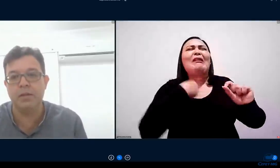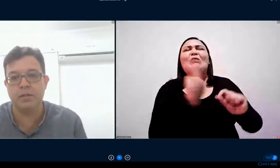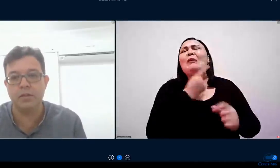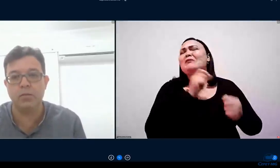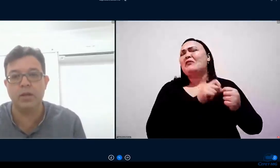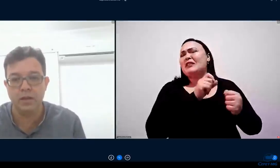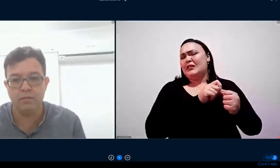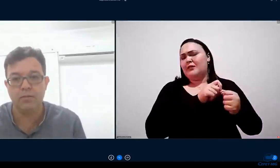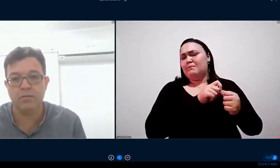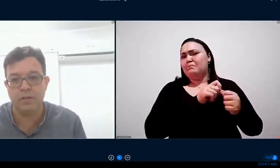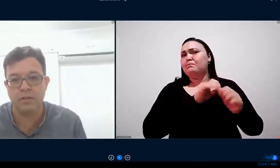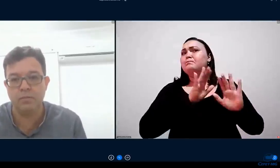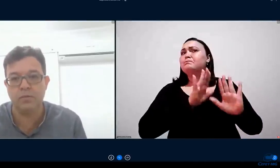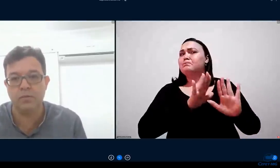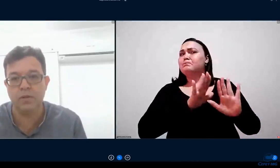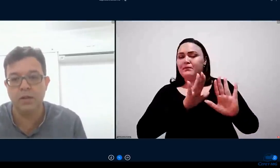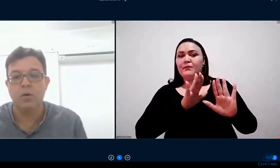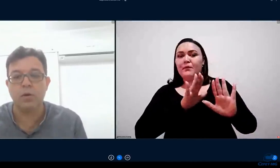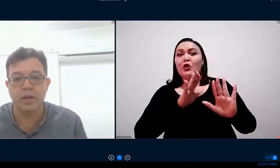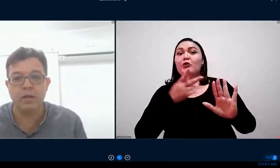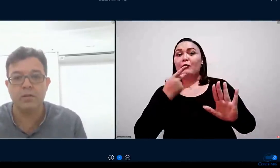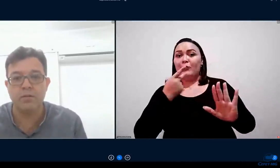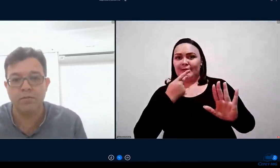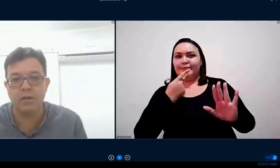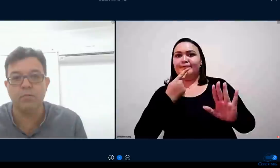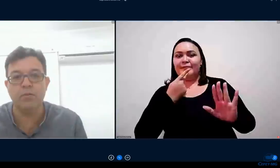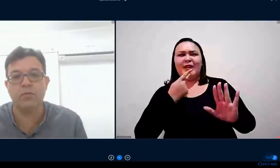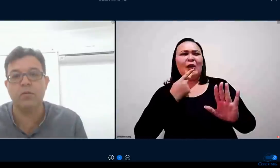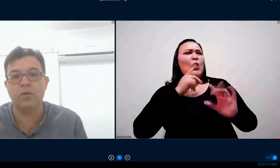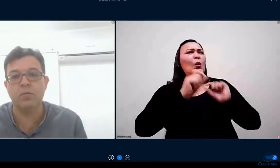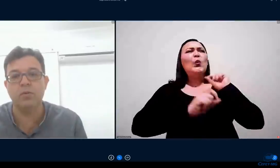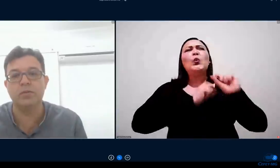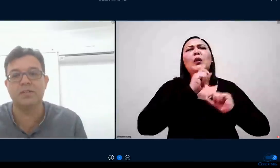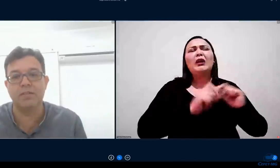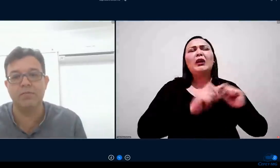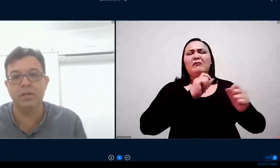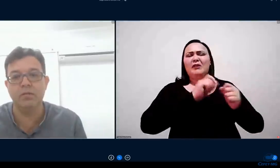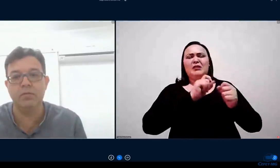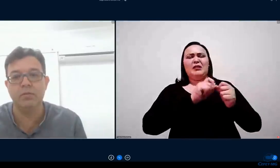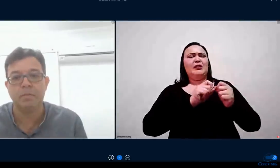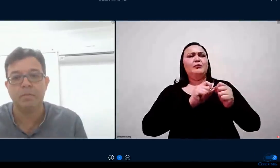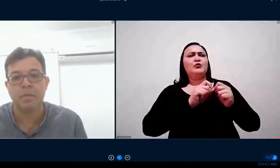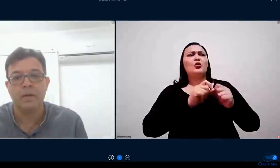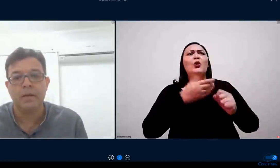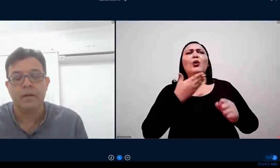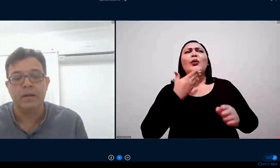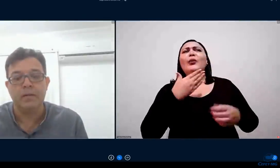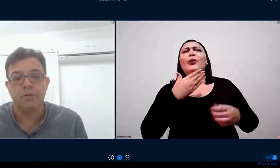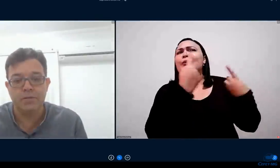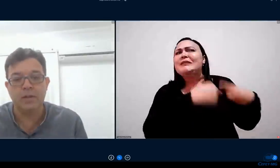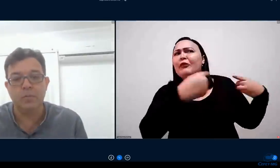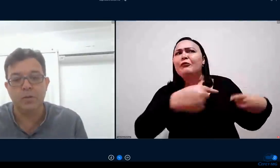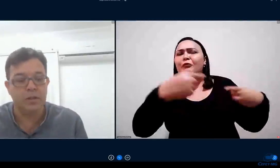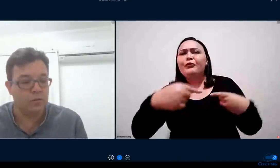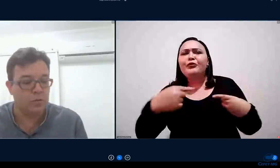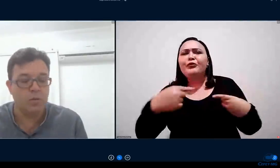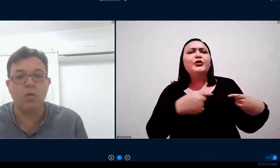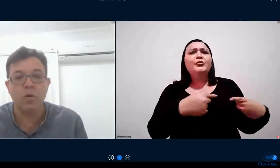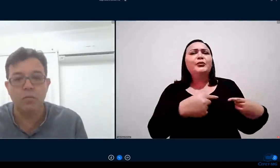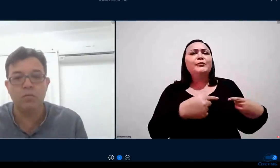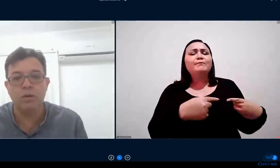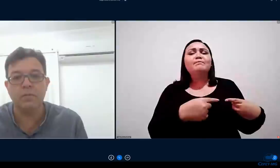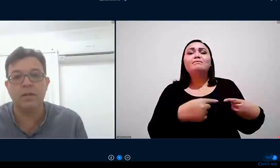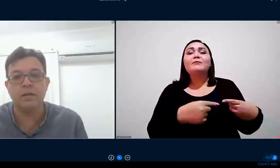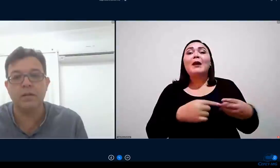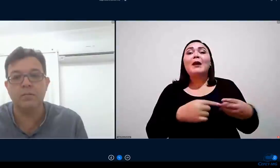rapidamente aqui o que fazemos o que tivemos como desafio vou falar um pouquinho sobre